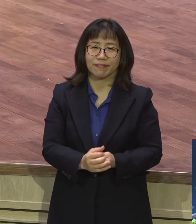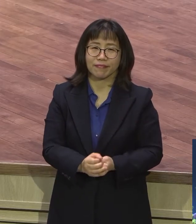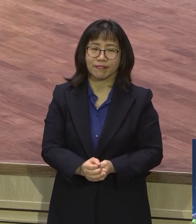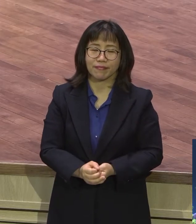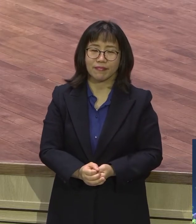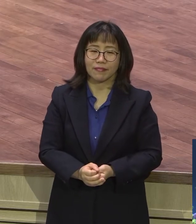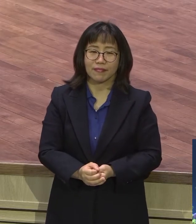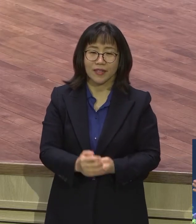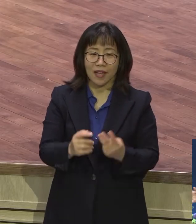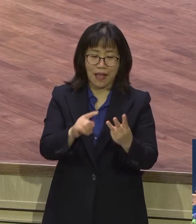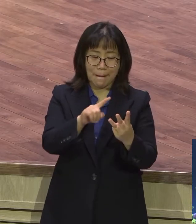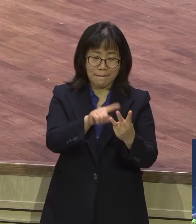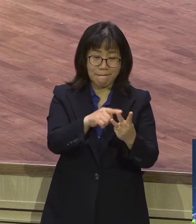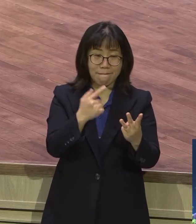목사는 내가리 하나도 없고